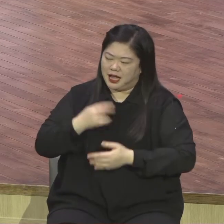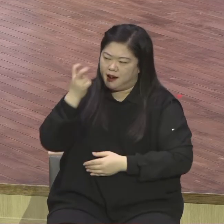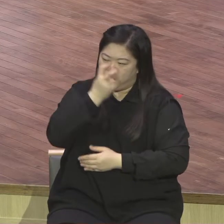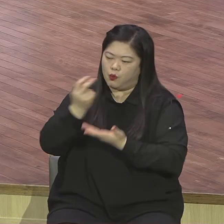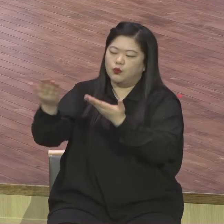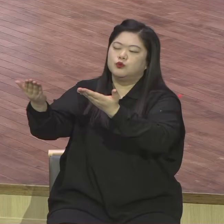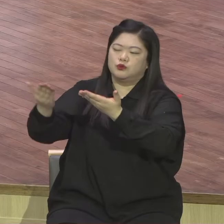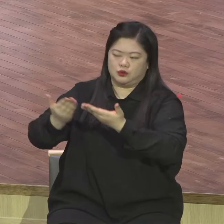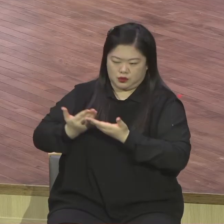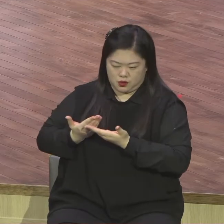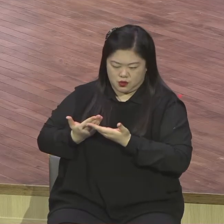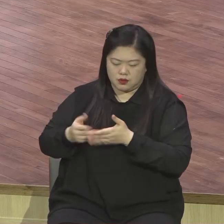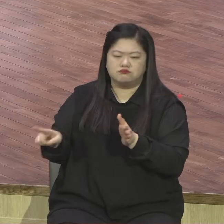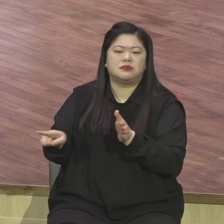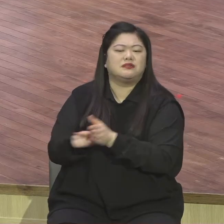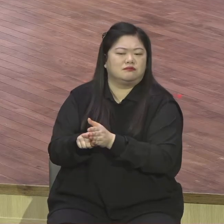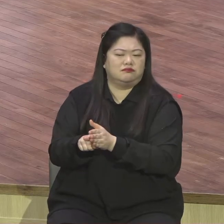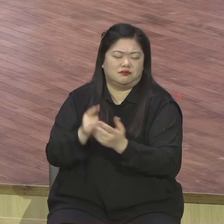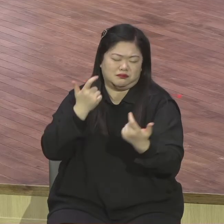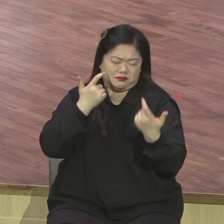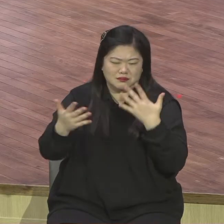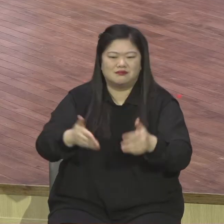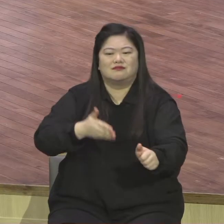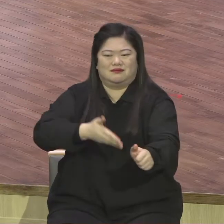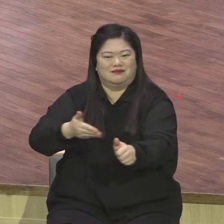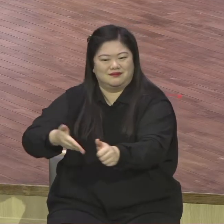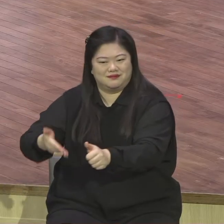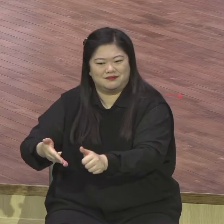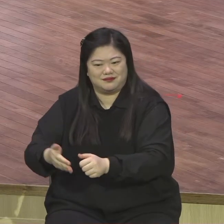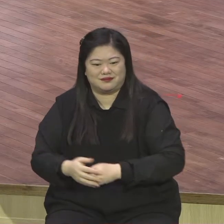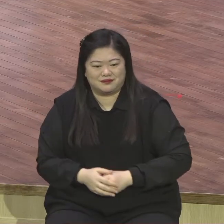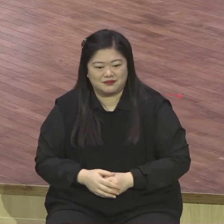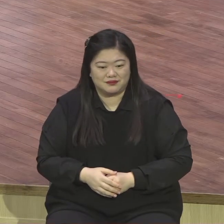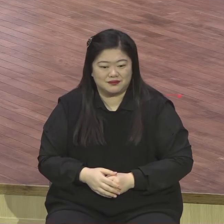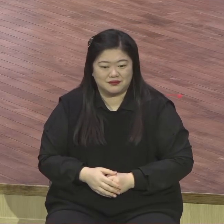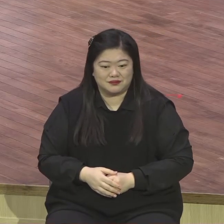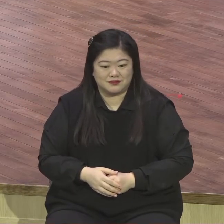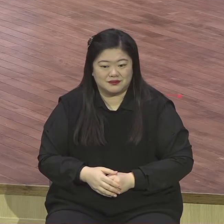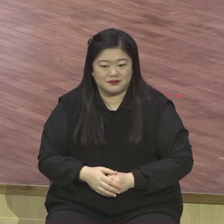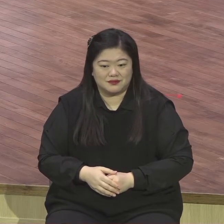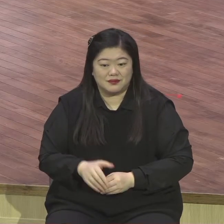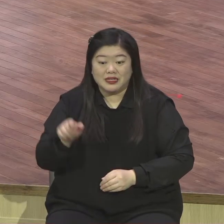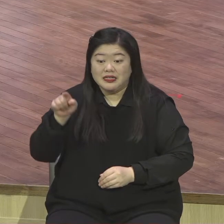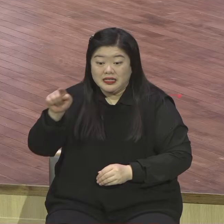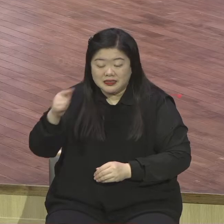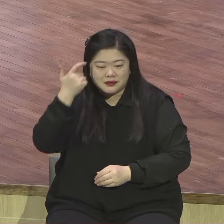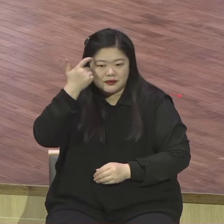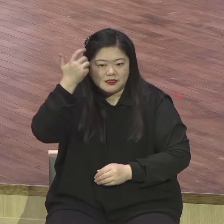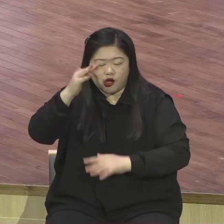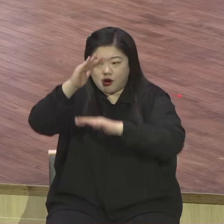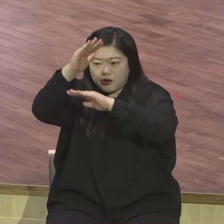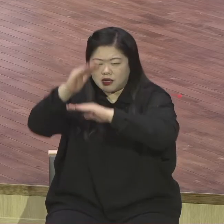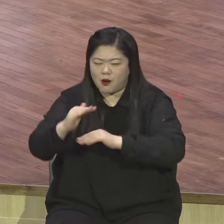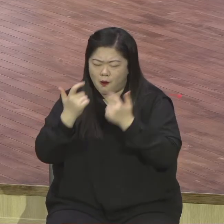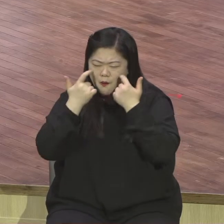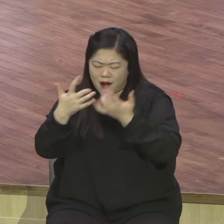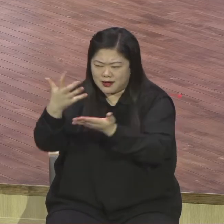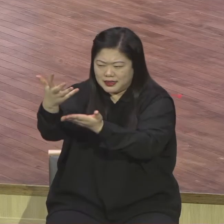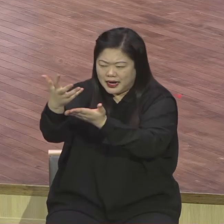믿으라는 것입니다 믿어라 이런 영적 사실을 여러분이 누리는 것을 뭐라 그래요 기도라면